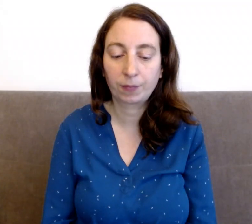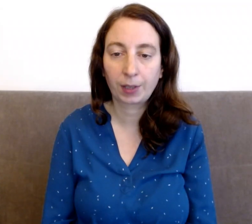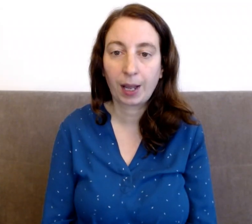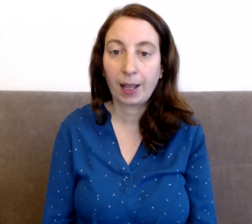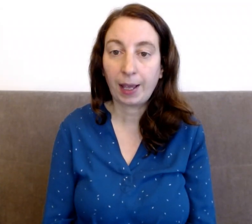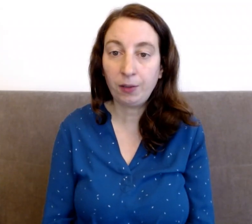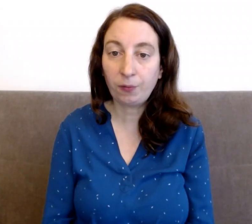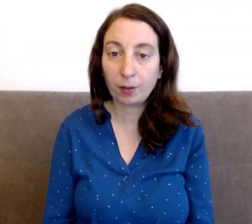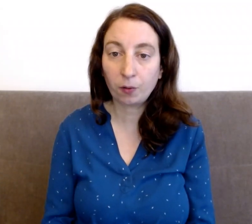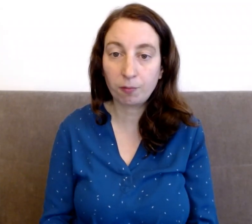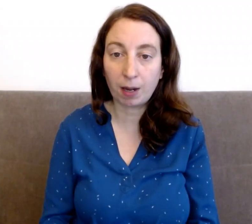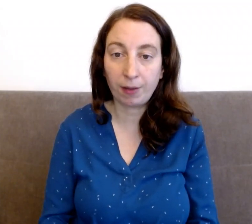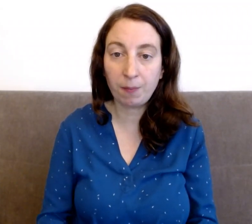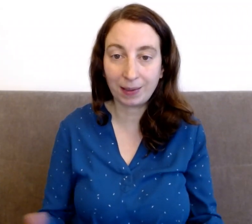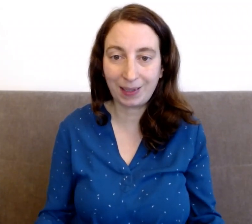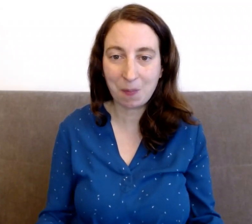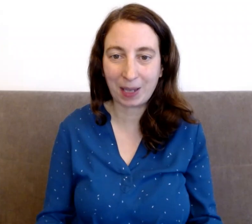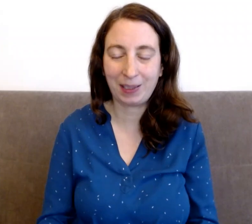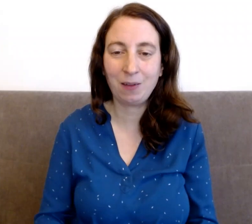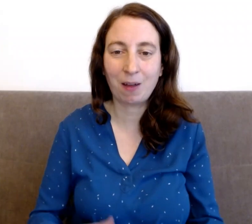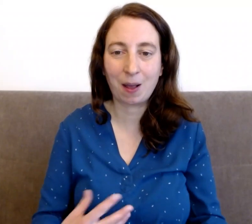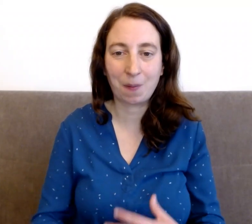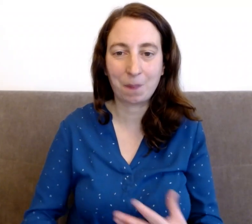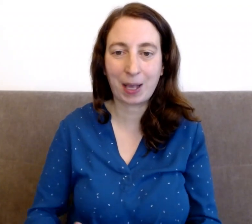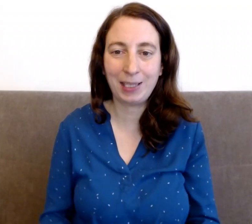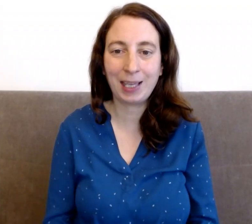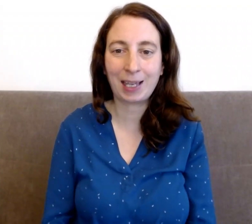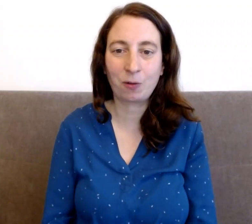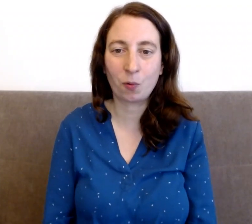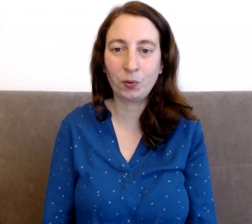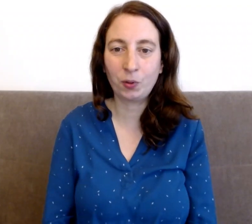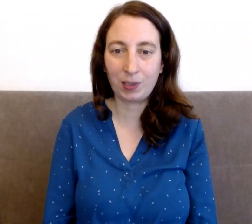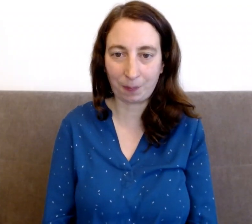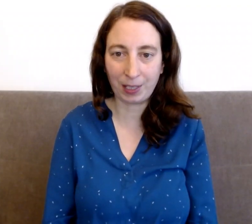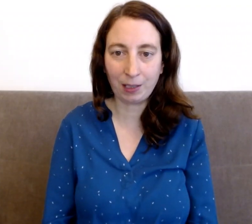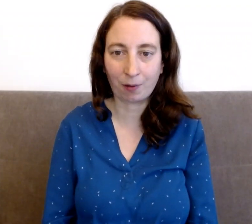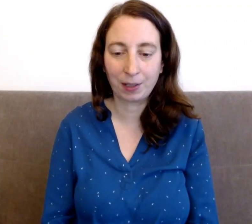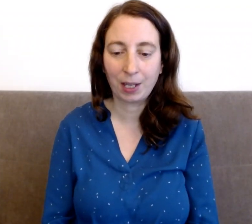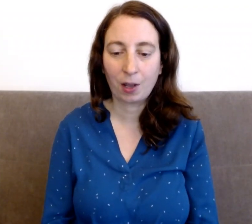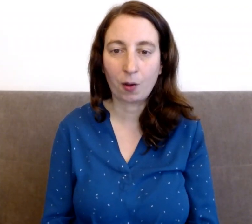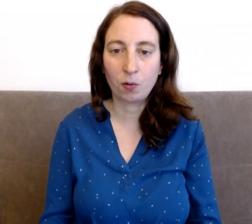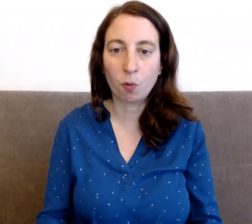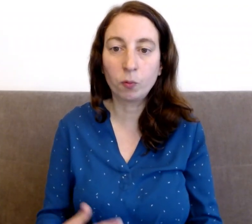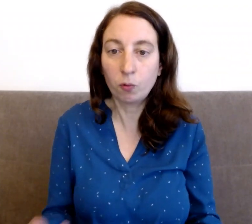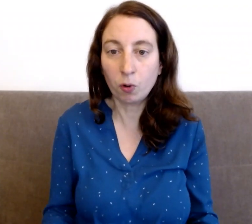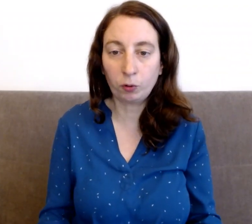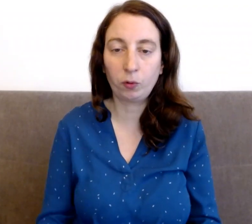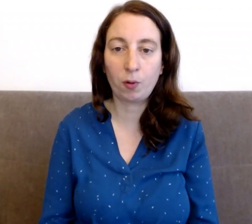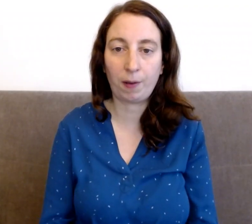Et une fois que vous l'avez, c'est parti, on va pratiquer quelques rondes de tapping, une ronde courte de FT.